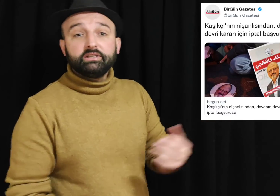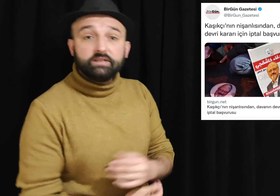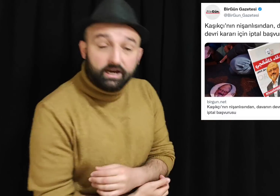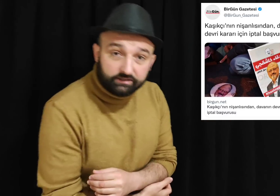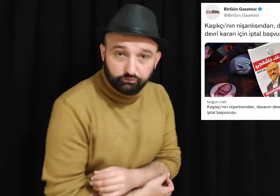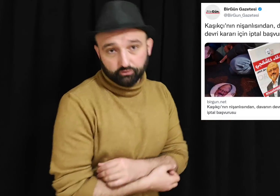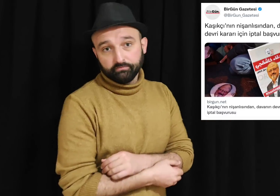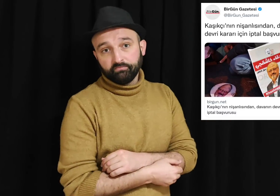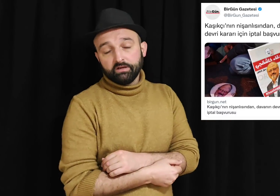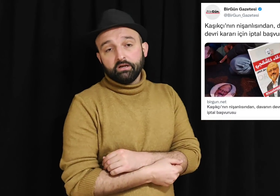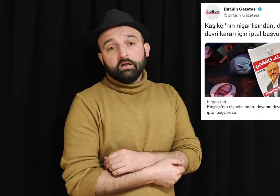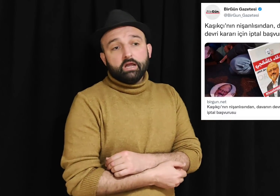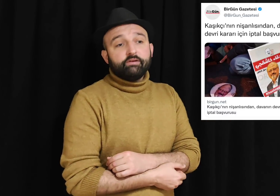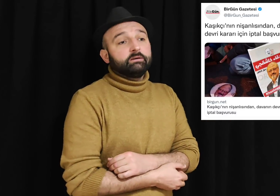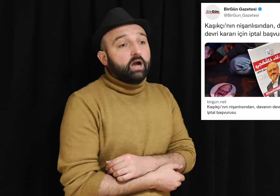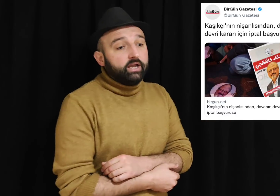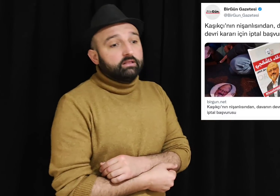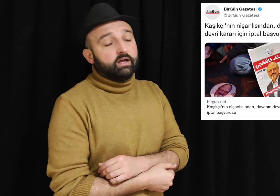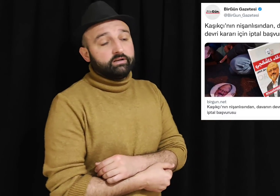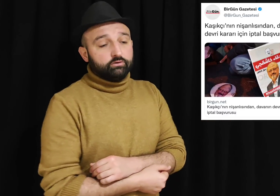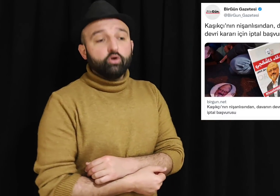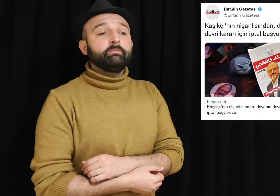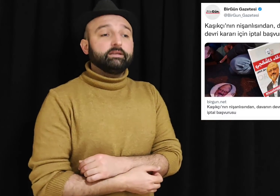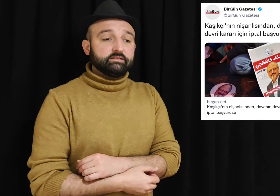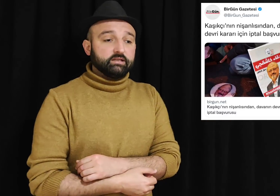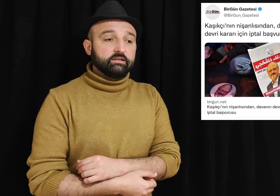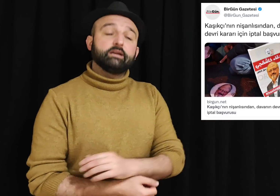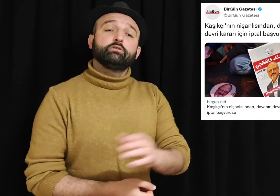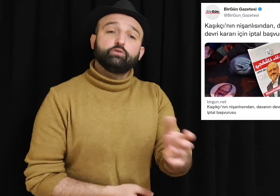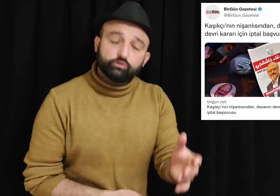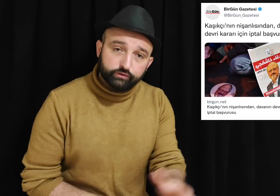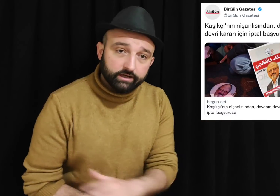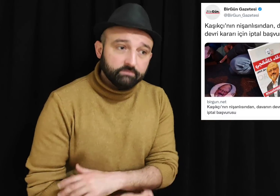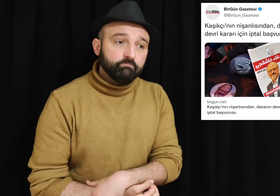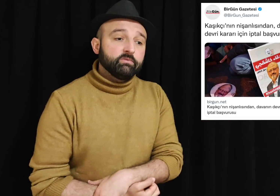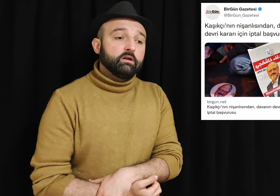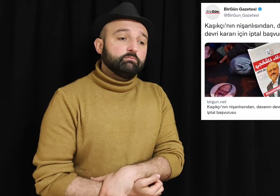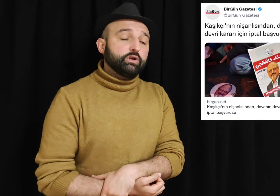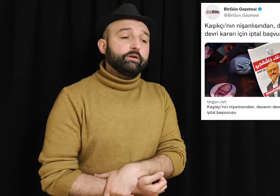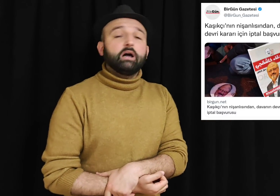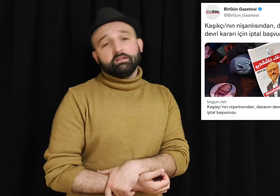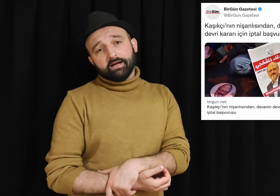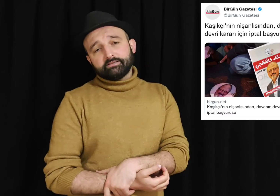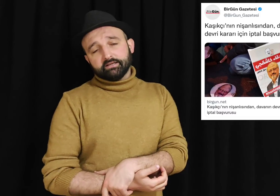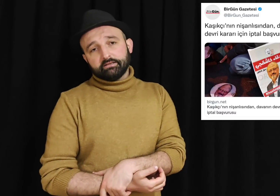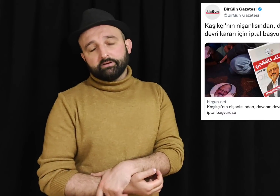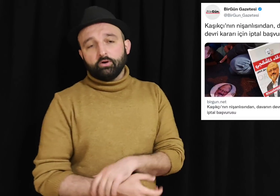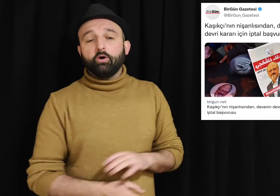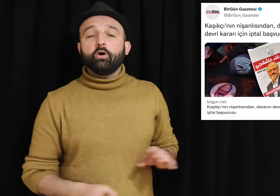giderdi diyor. Evin kayıtları görmek istediler. Gösterdik. Bu sefer de almak istediler. Yok.